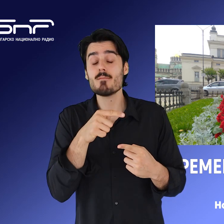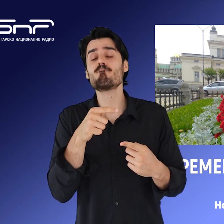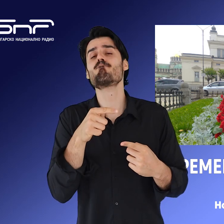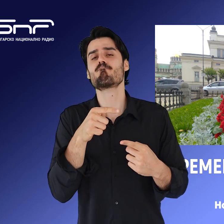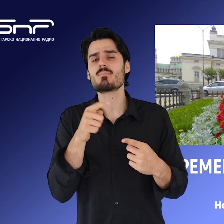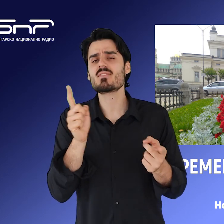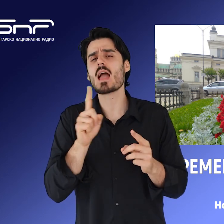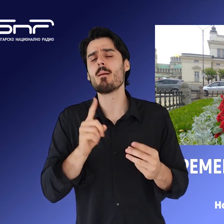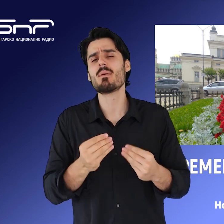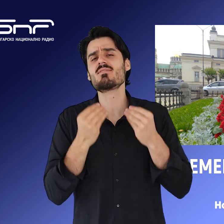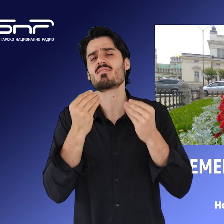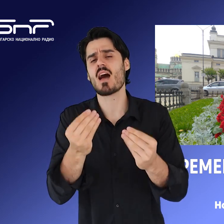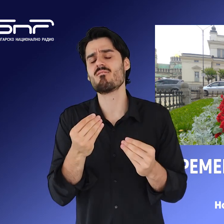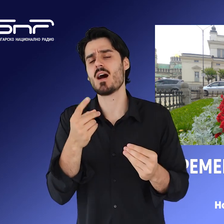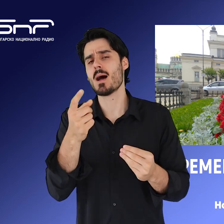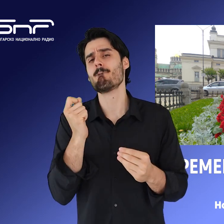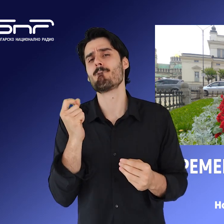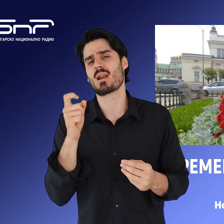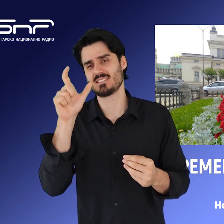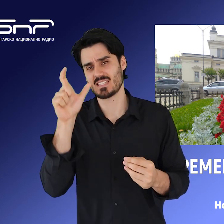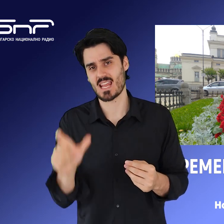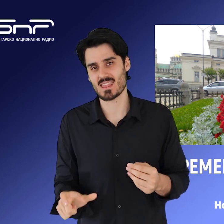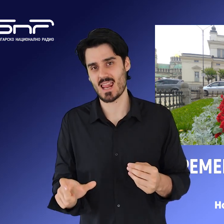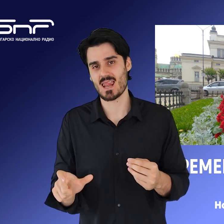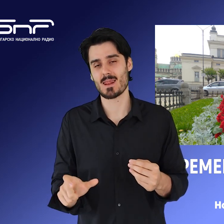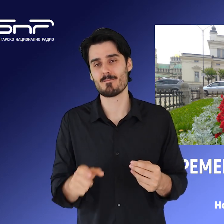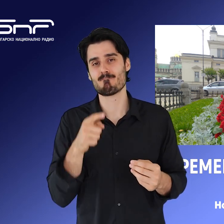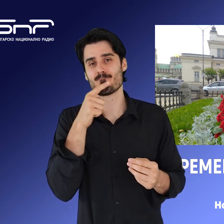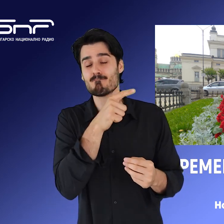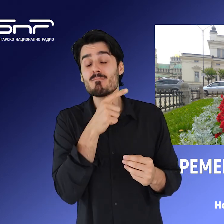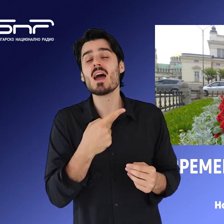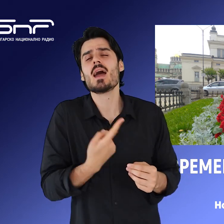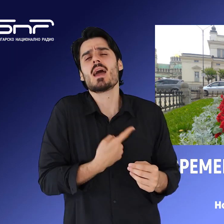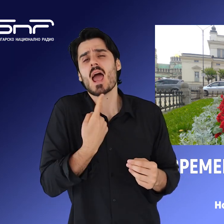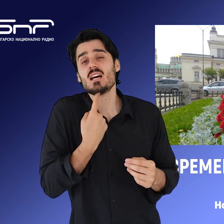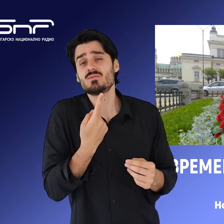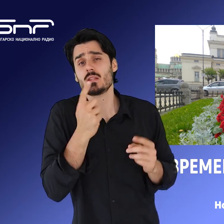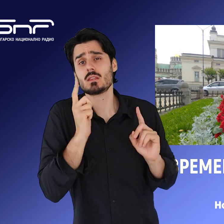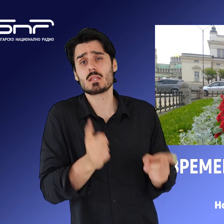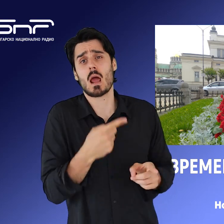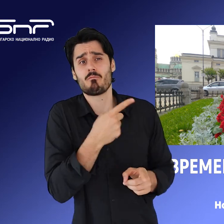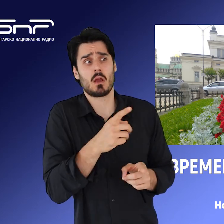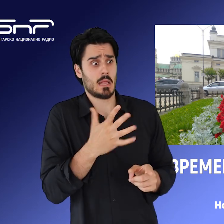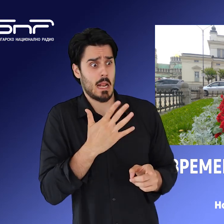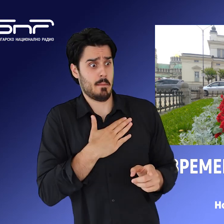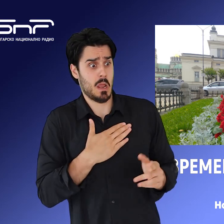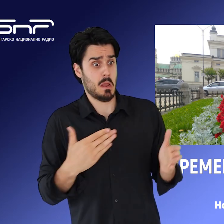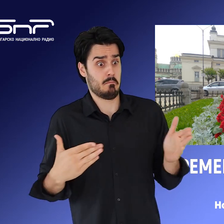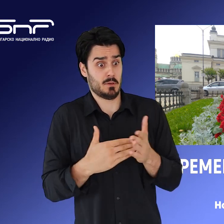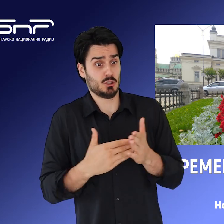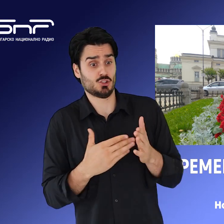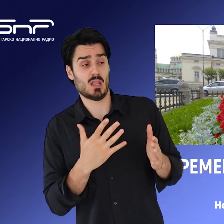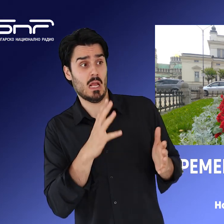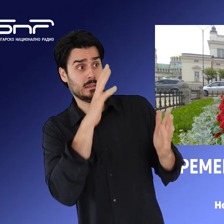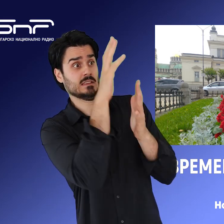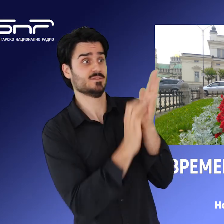няма да предлага председател. За независимия депутат Родостин Василев, прерогатив на прокуратурата е да преценява дали има основания за искането на депутатски